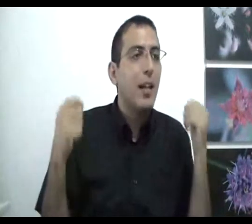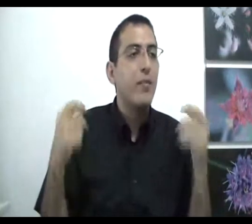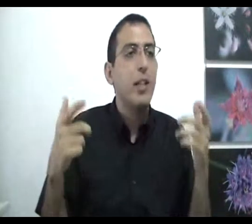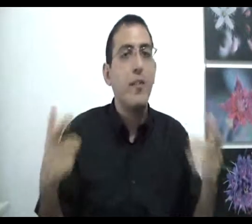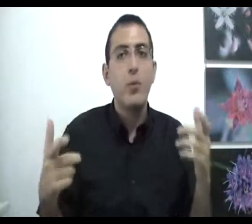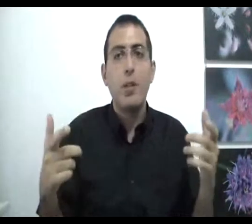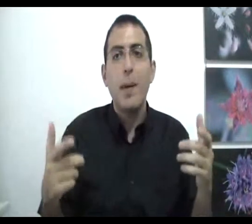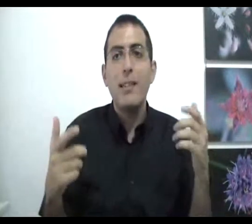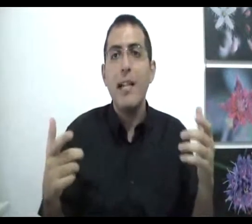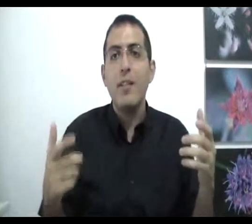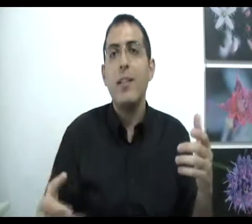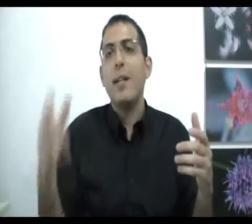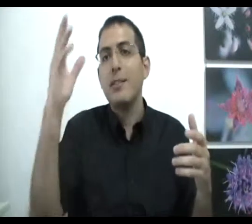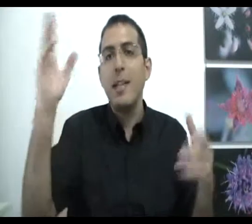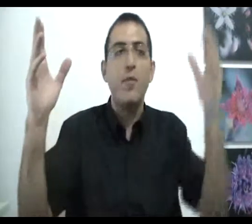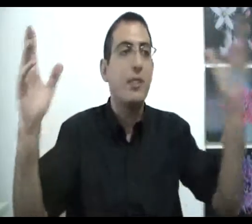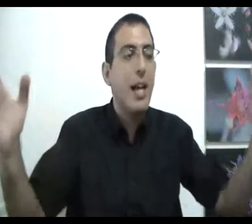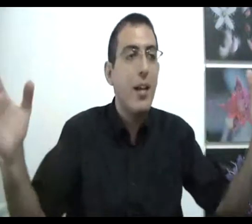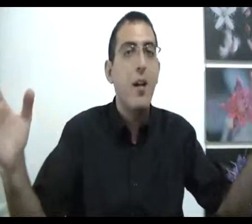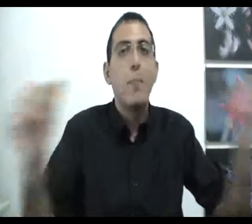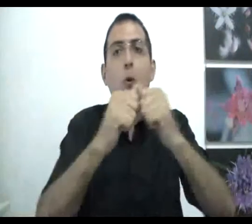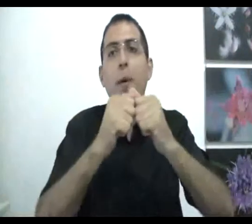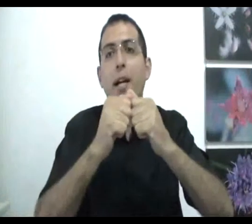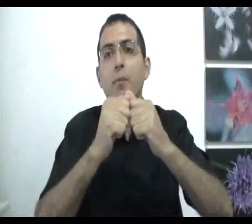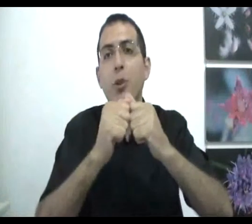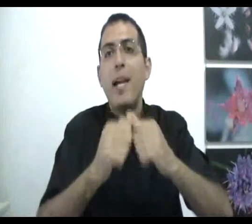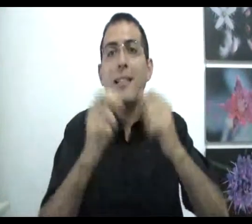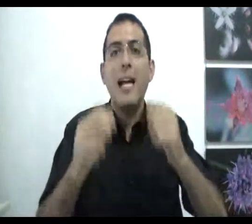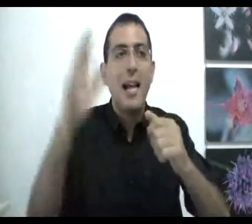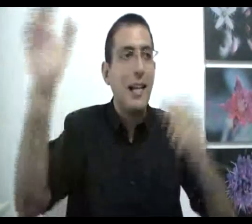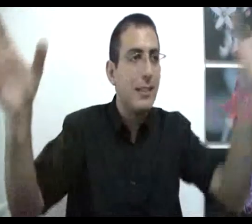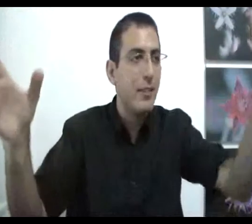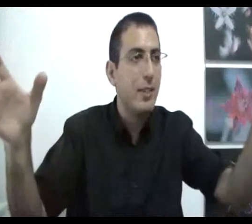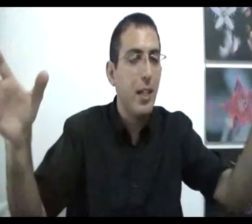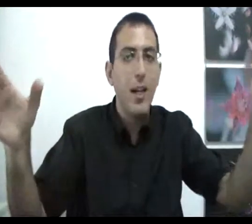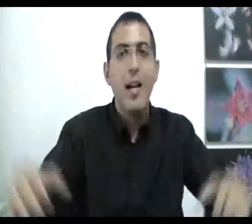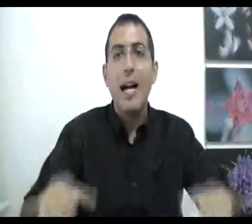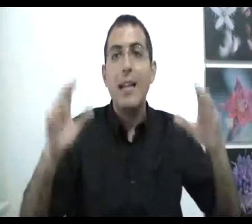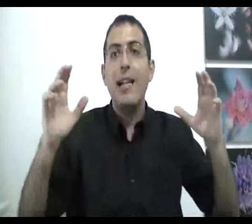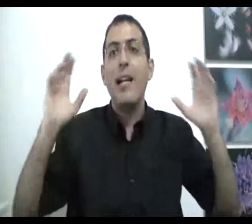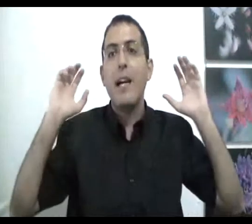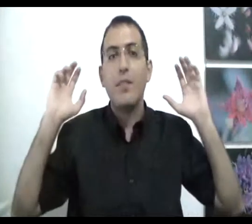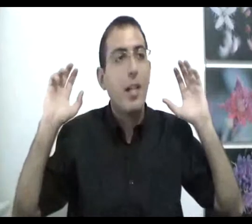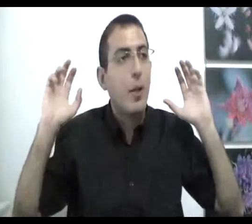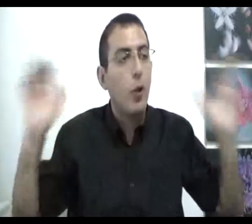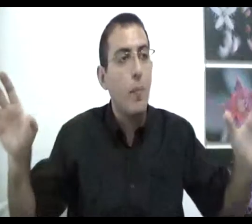חווית הנפרדות עדיין הבנת אמרת זה וזה מחוברים זאת אומרת עדיין היה לך זה וזה עדיין היה לך הבדלי מקום